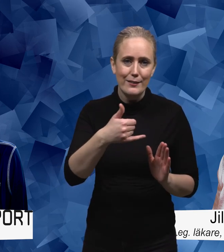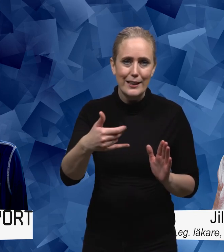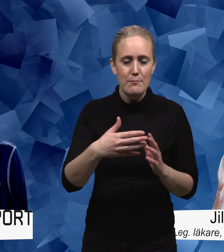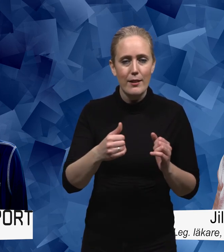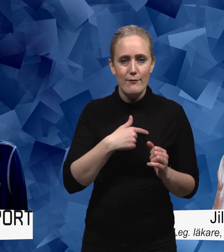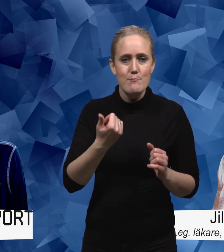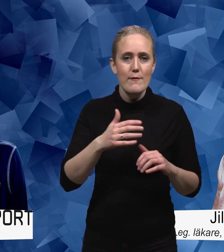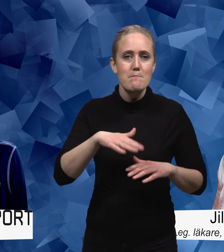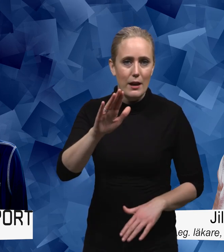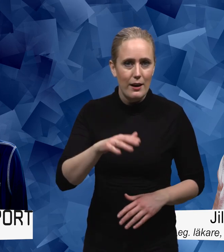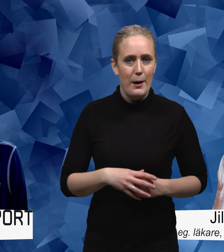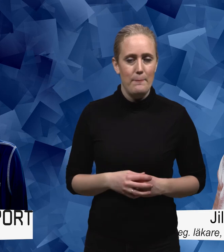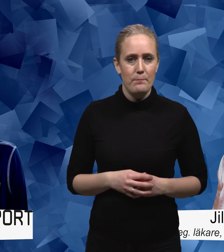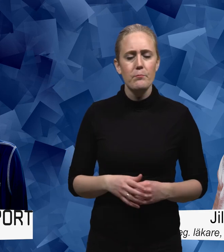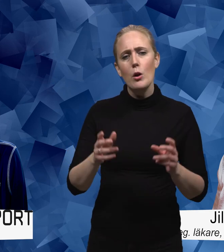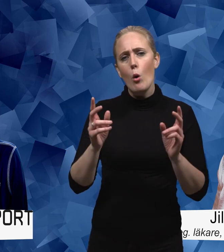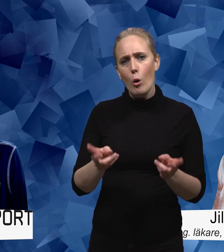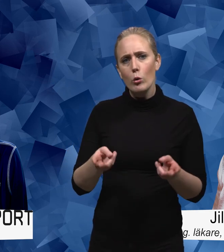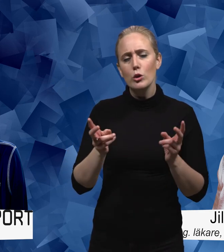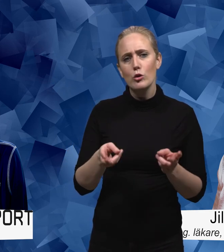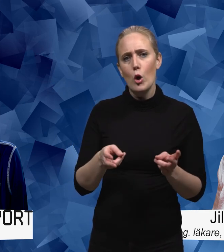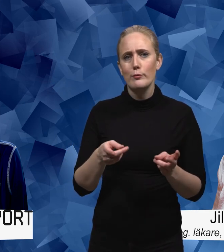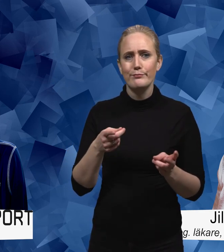men kanske också den här typen utav